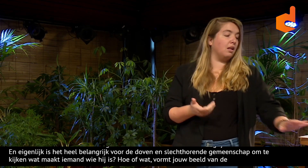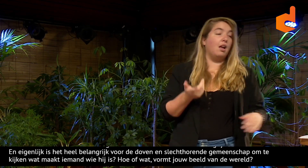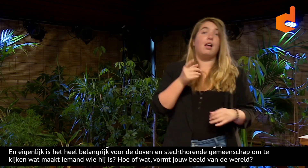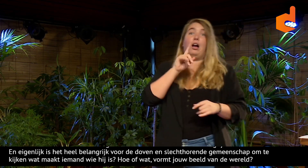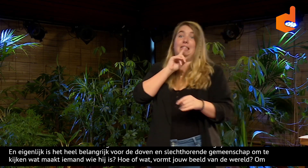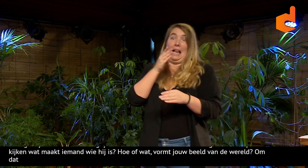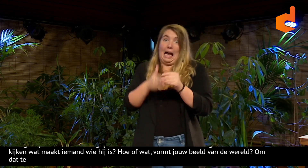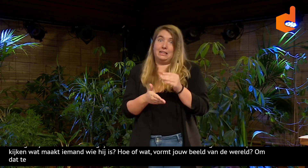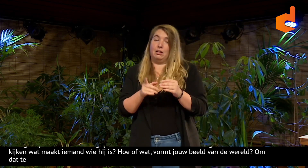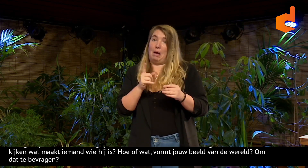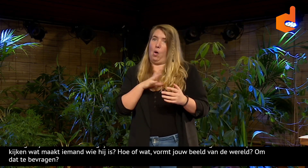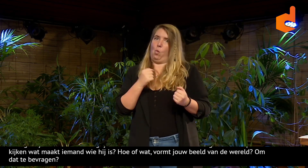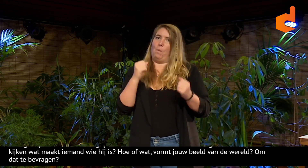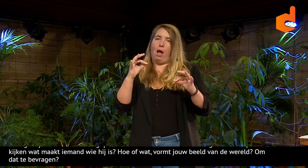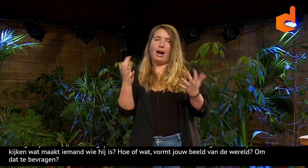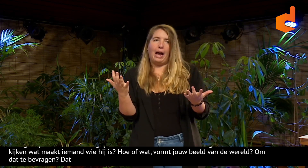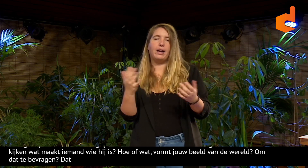maakt iemand wie die is.